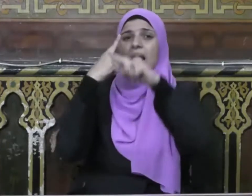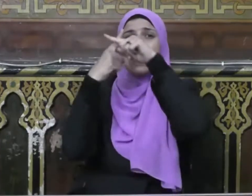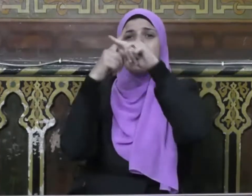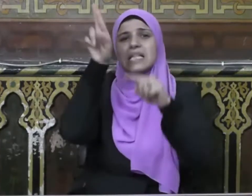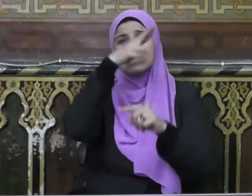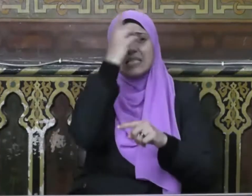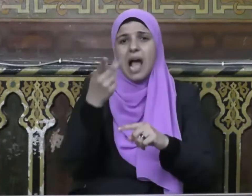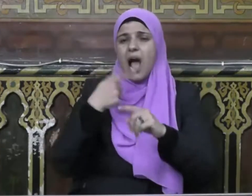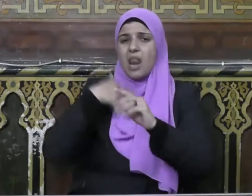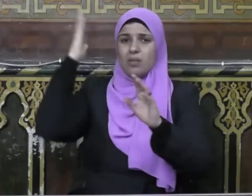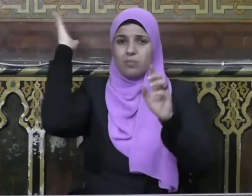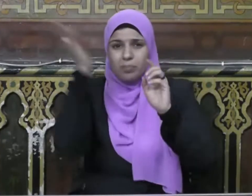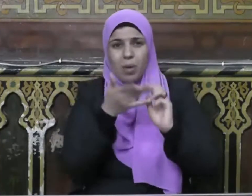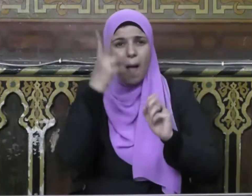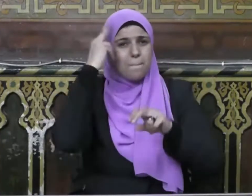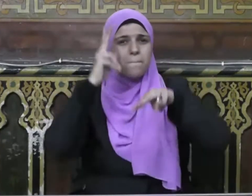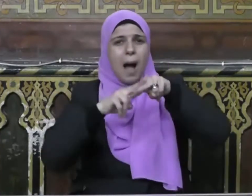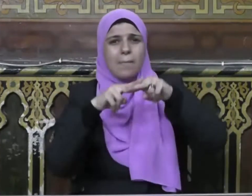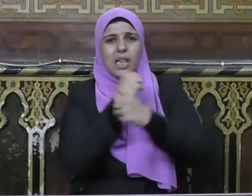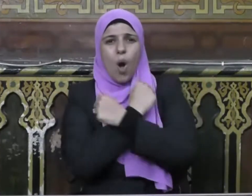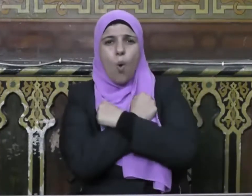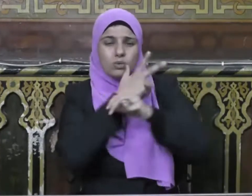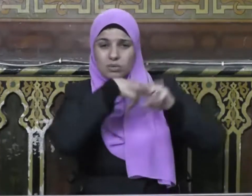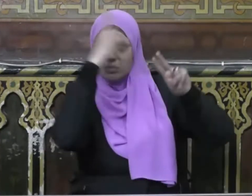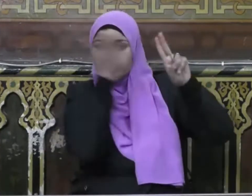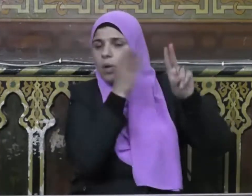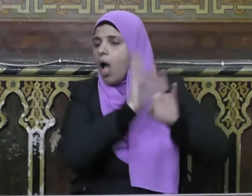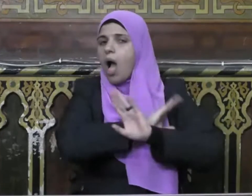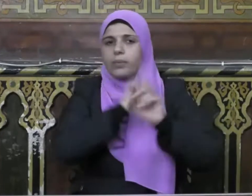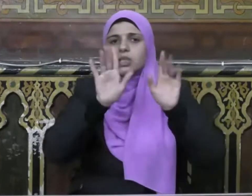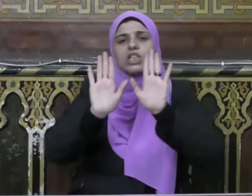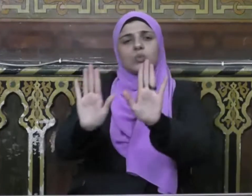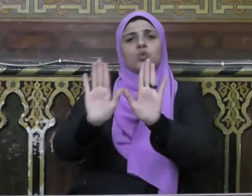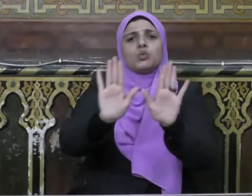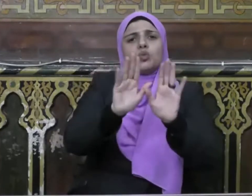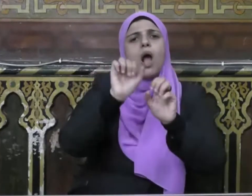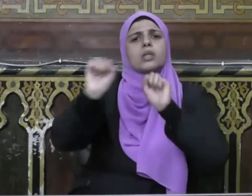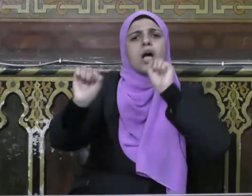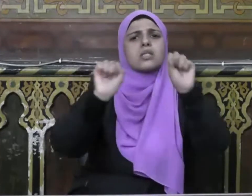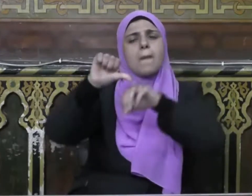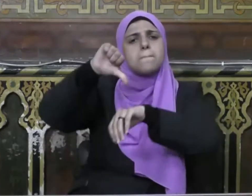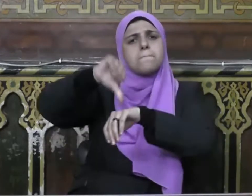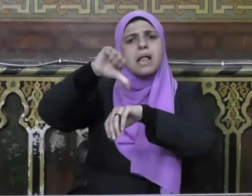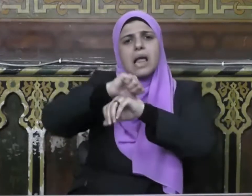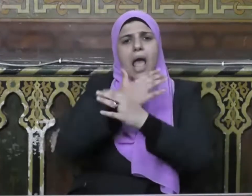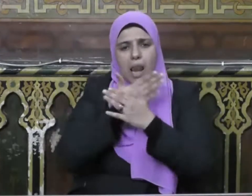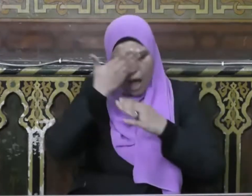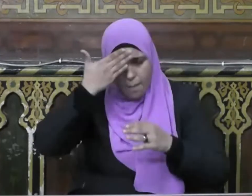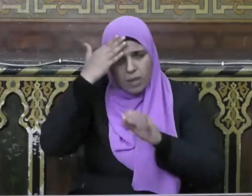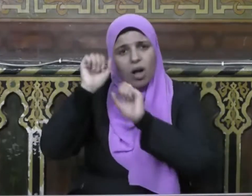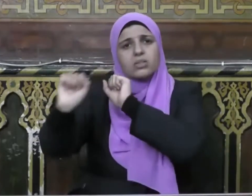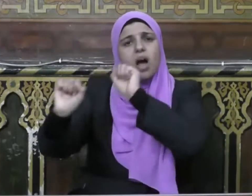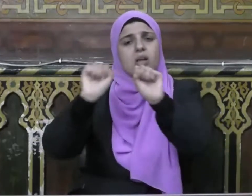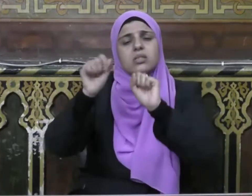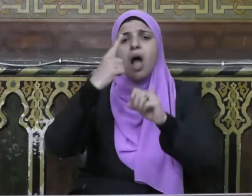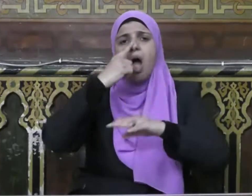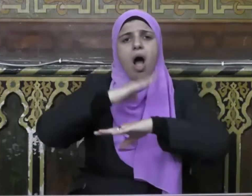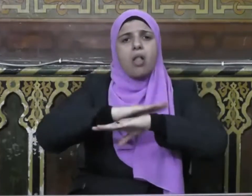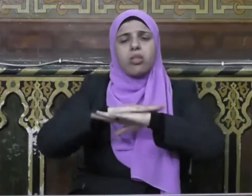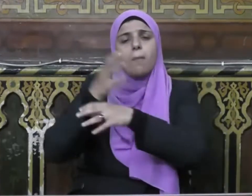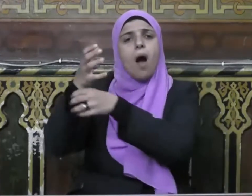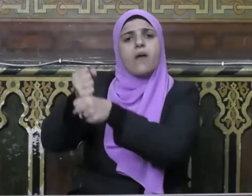كنيسة أو صومعة أو أي مكان للعبادة بل كانت أمكنة العبادة